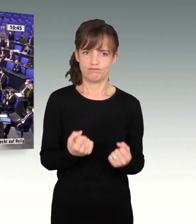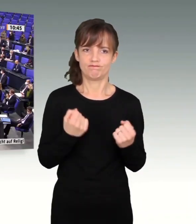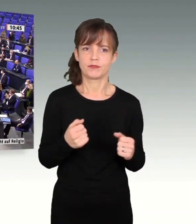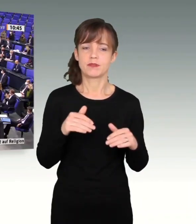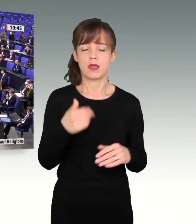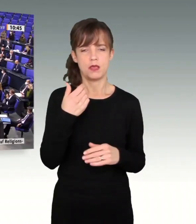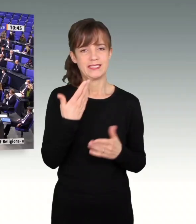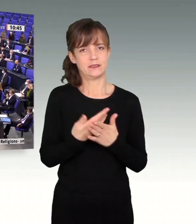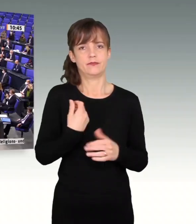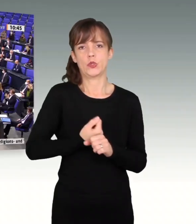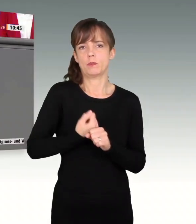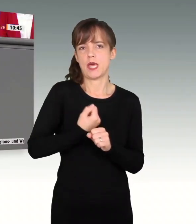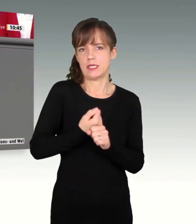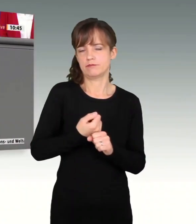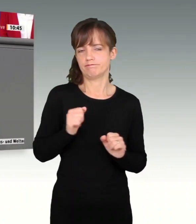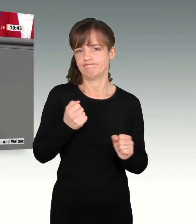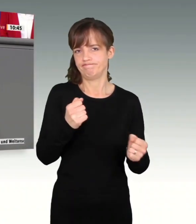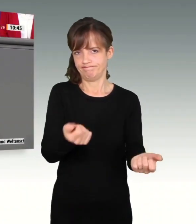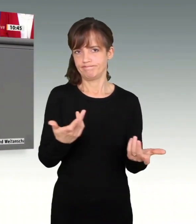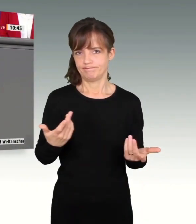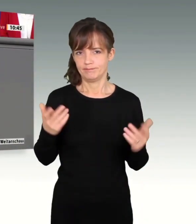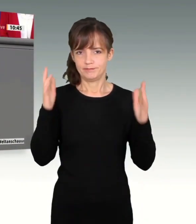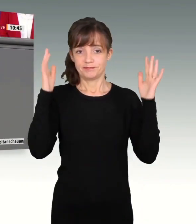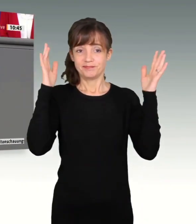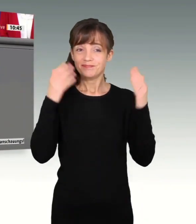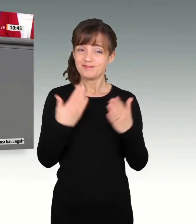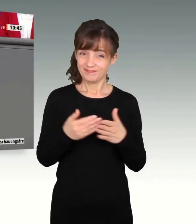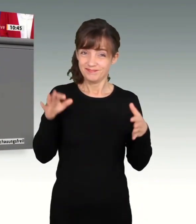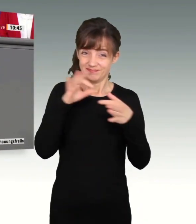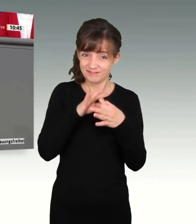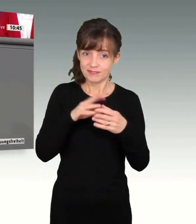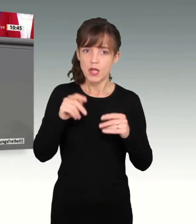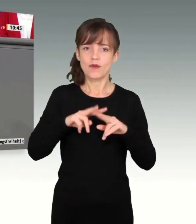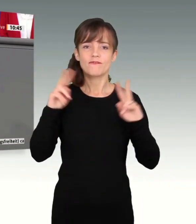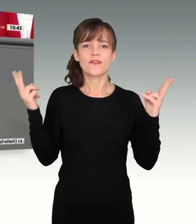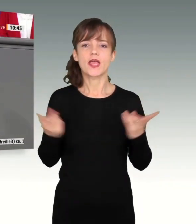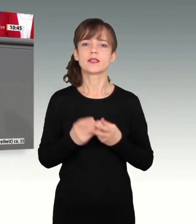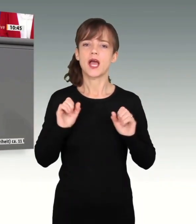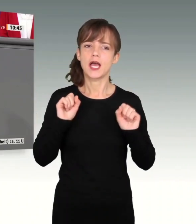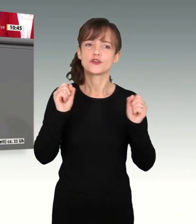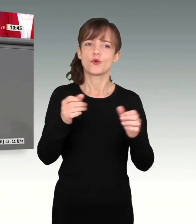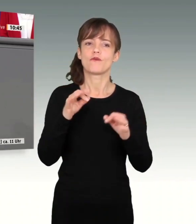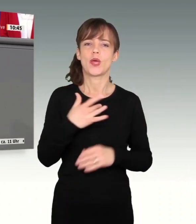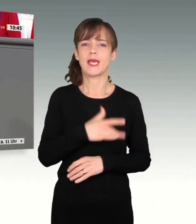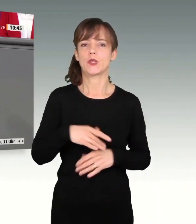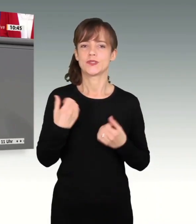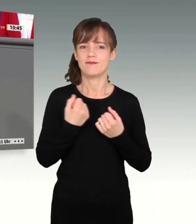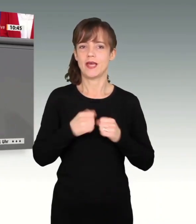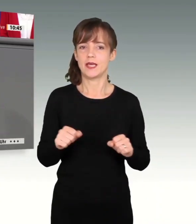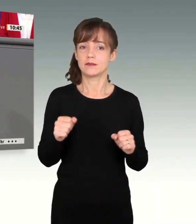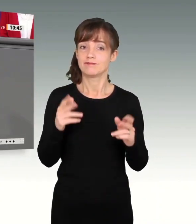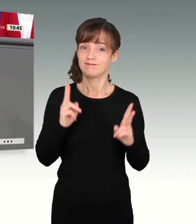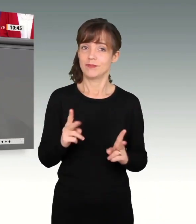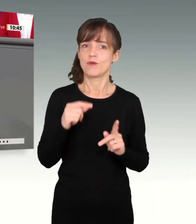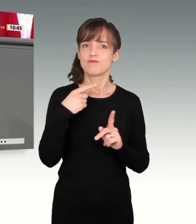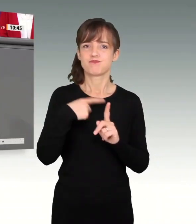Und dazu zählt eben auch und ganz explizit das weltweite Engagement für Religionsfreiheit, für